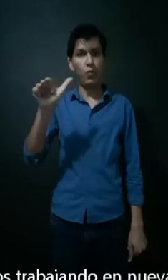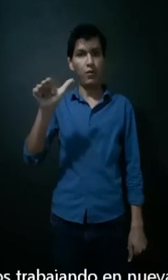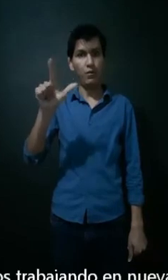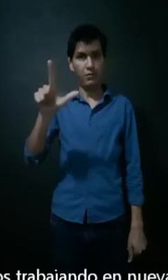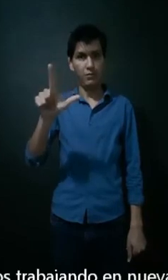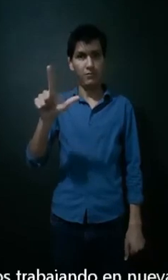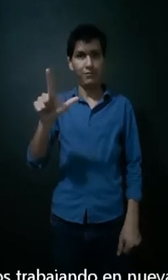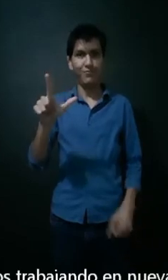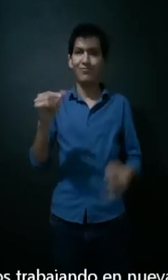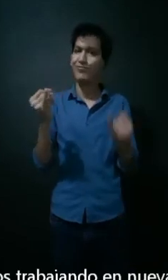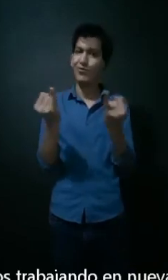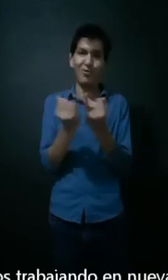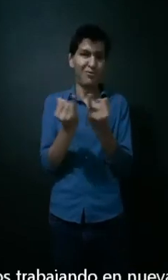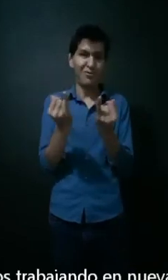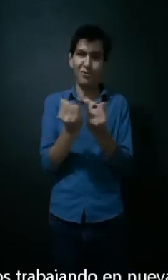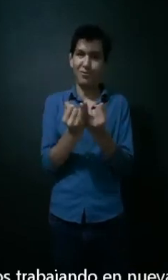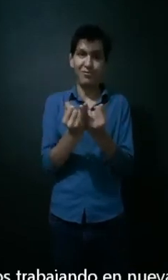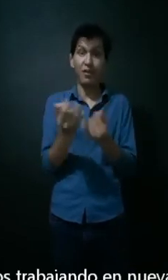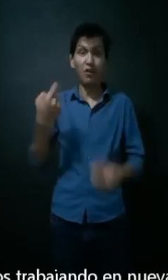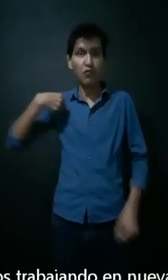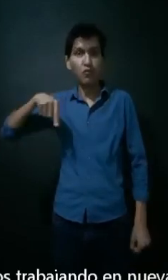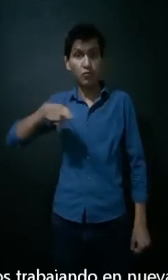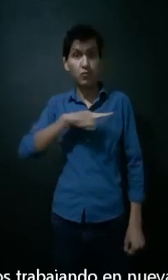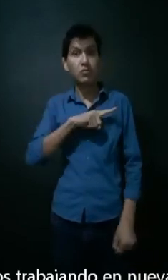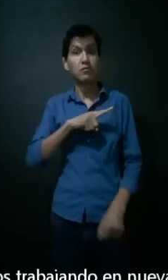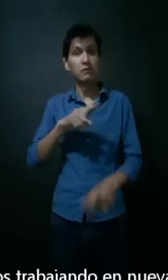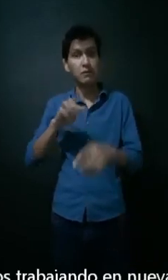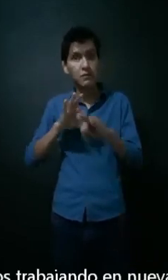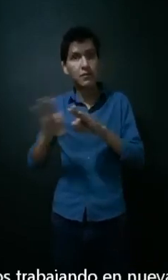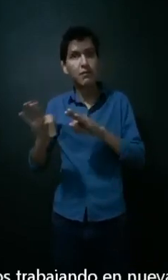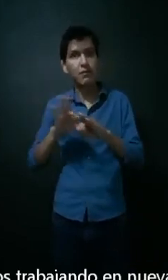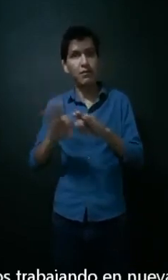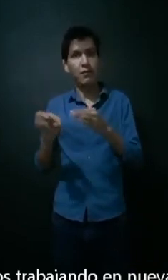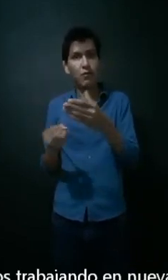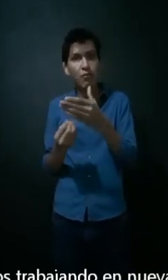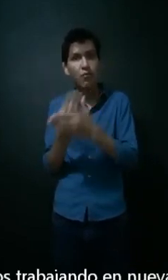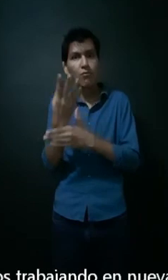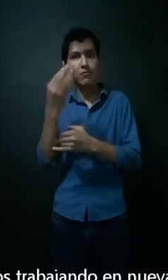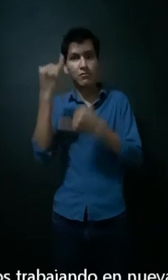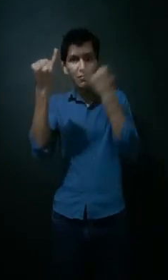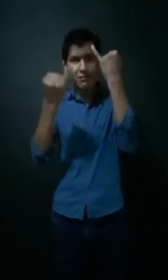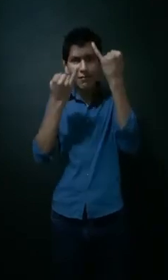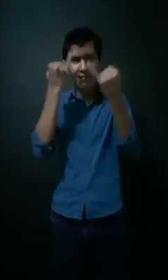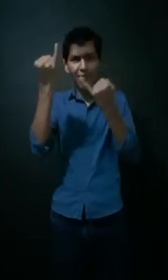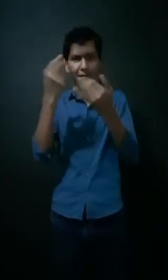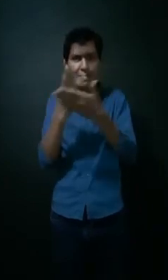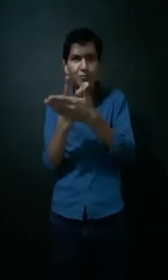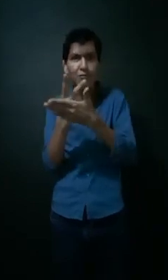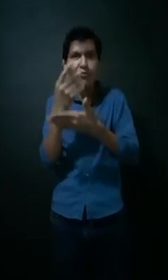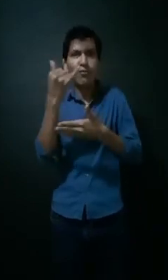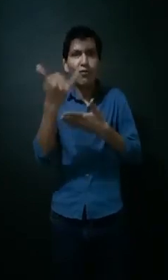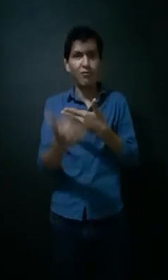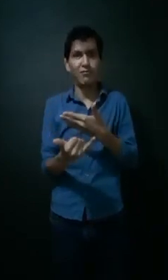estamos trabajando en nuevas ideas, proyectos para presentarles más adelante.